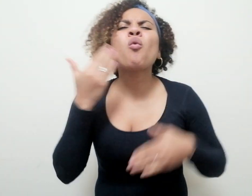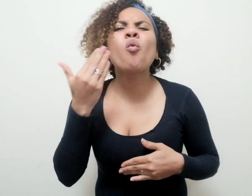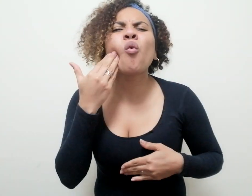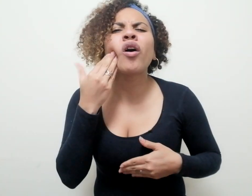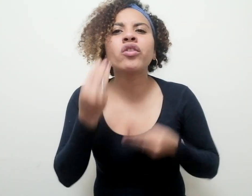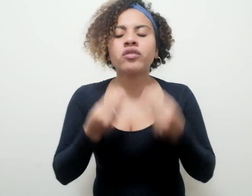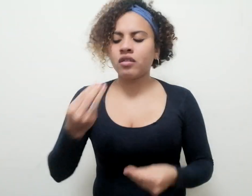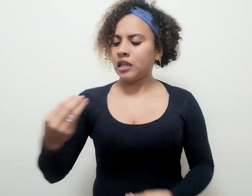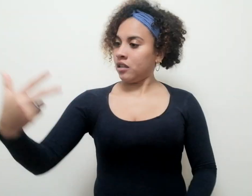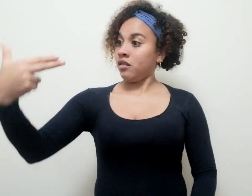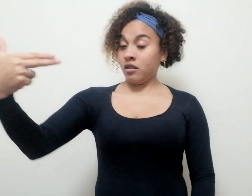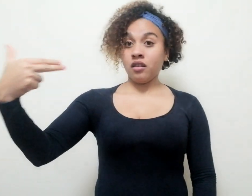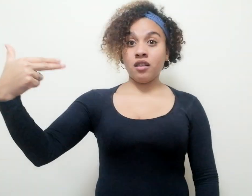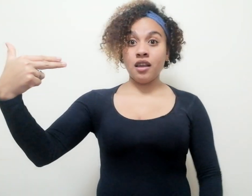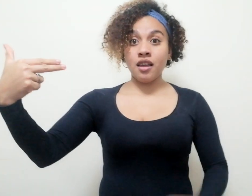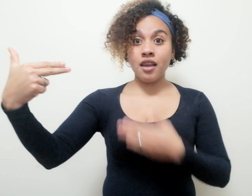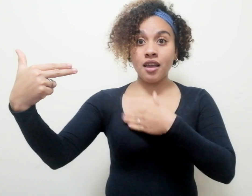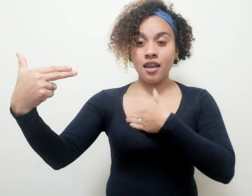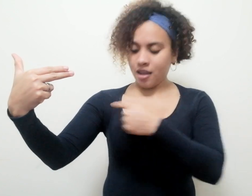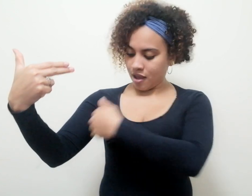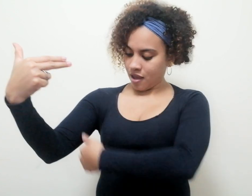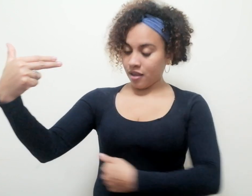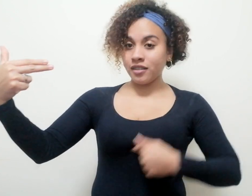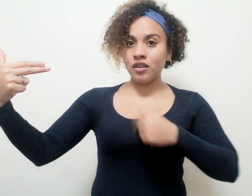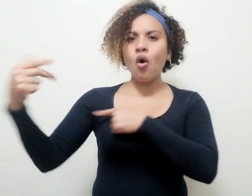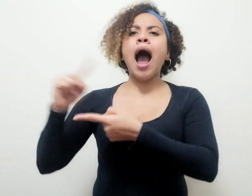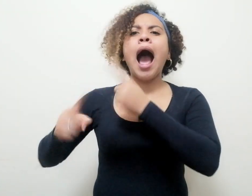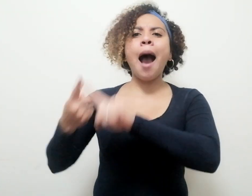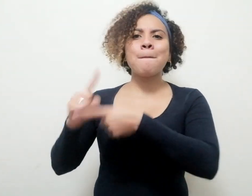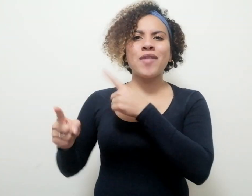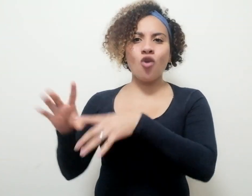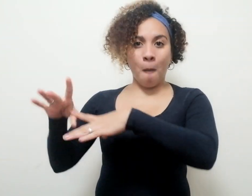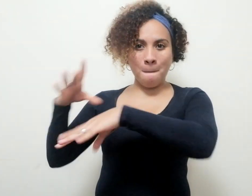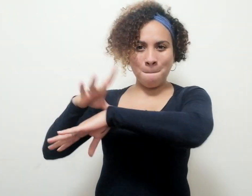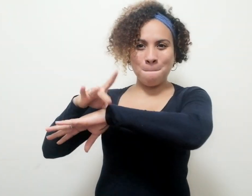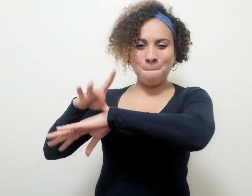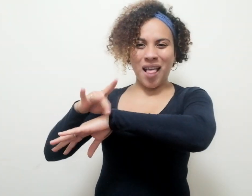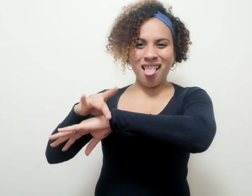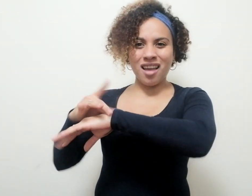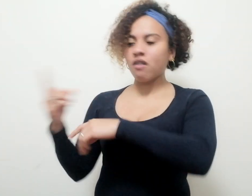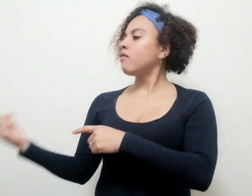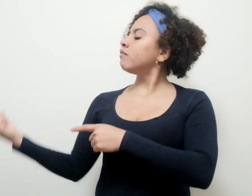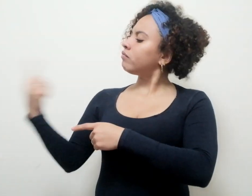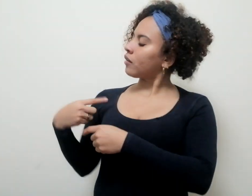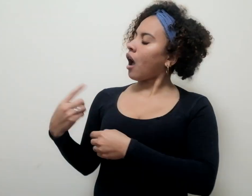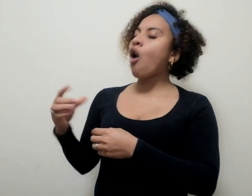dispararse apuntando al círculo que un amigo médico, Juan Evangelista,